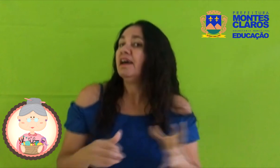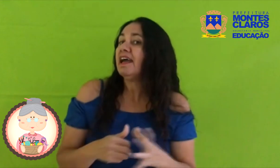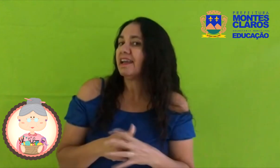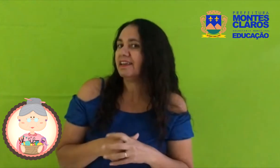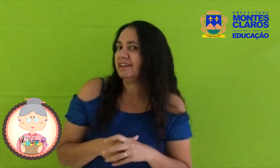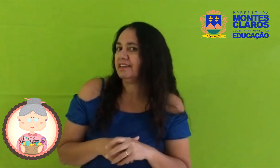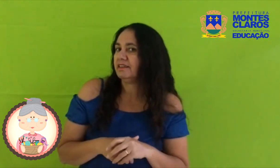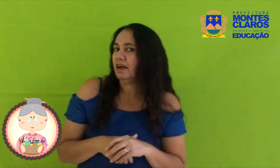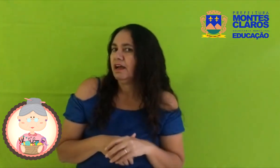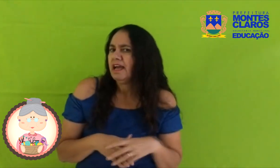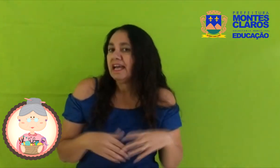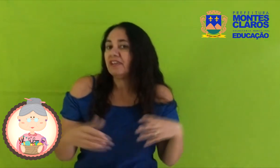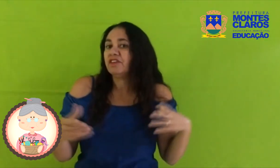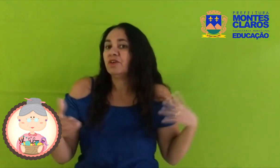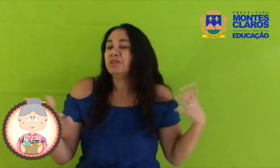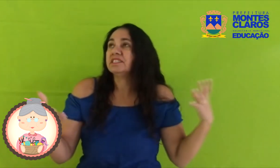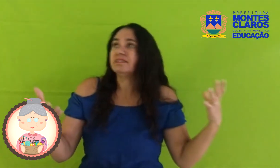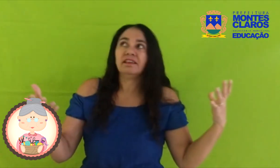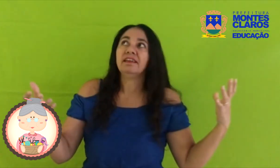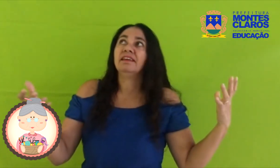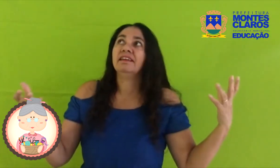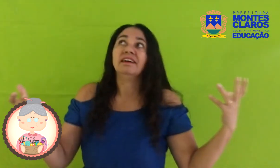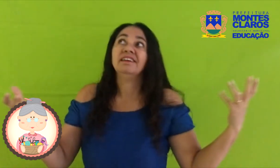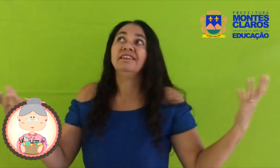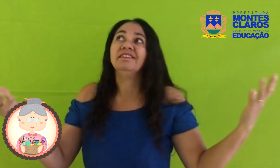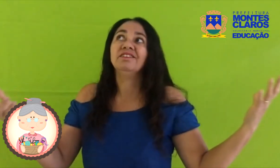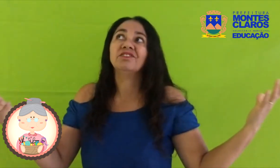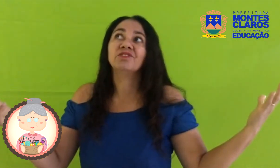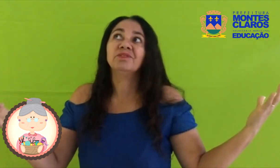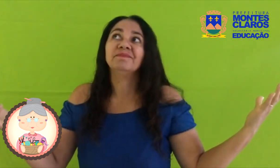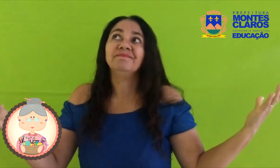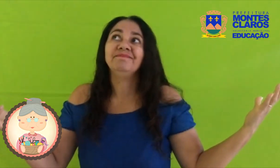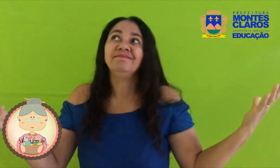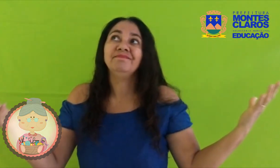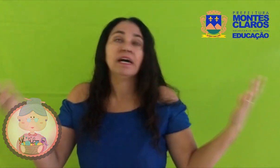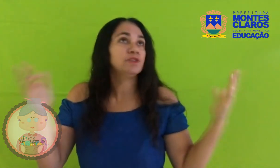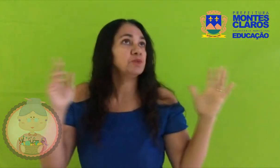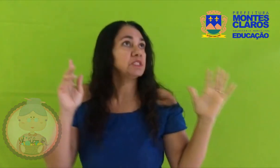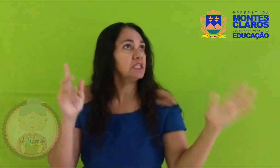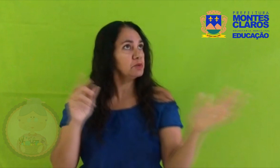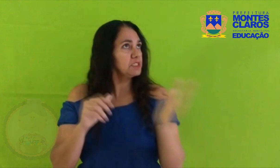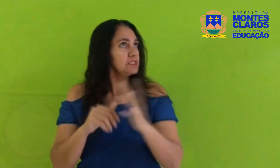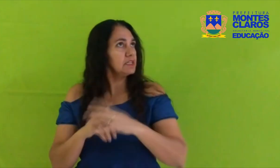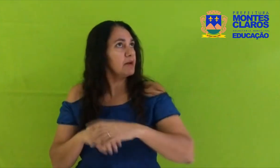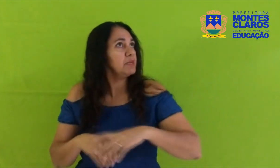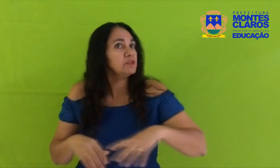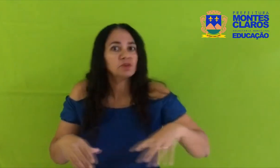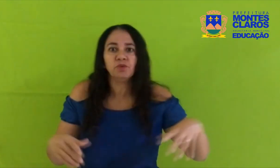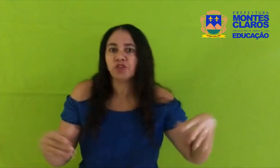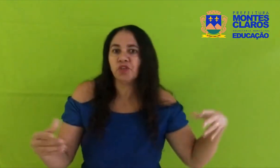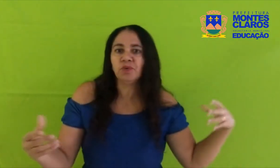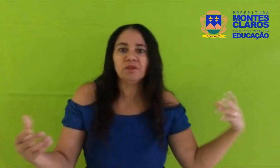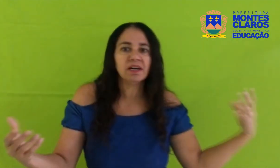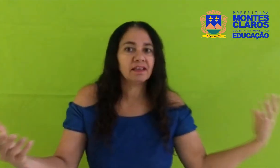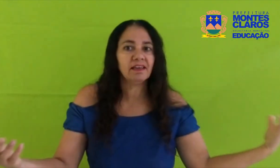É, querida, ela virou estrela, anjo Mas os seus ensinamentos continuam aqui,